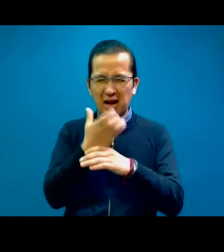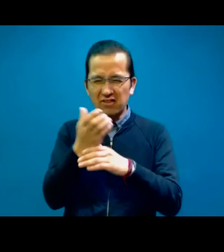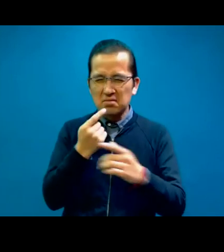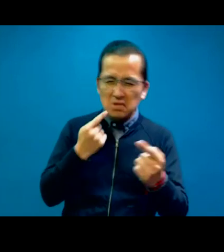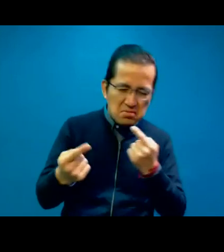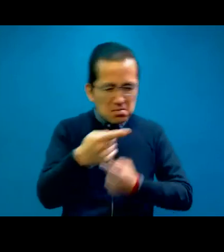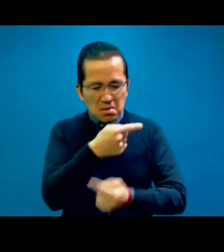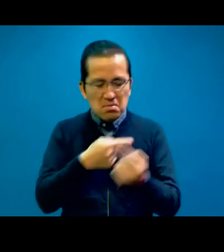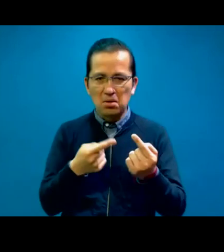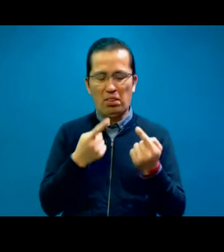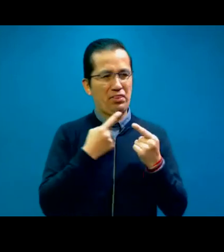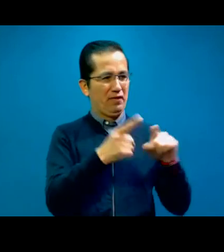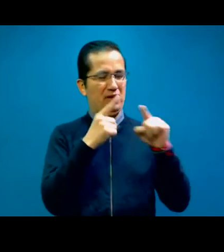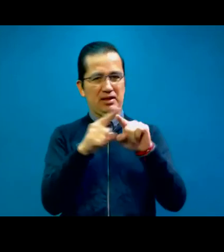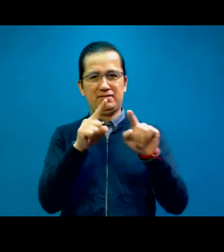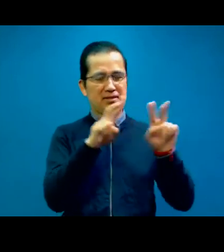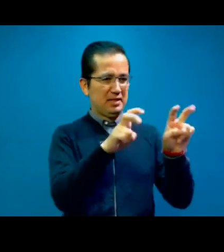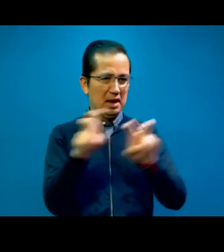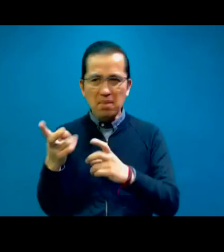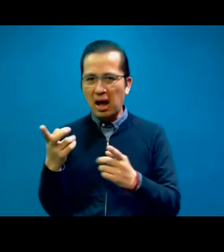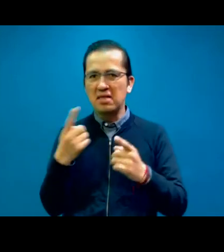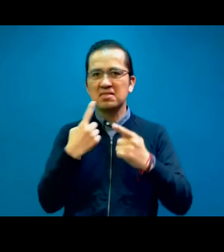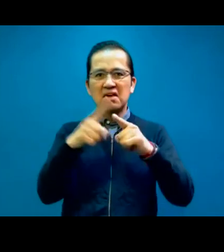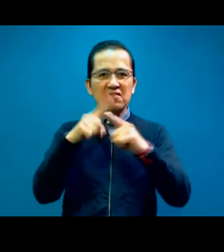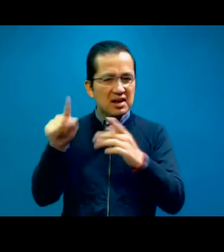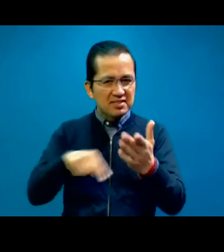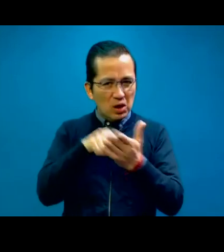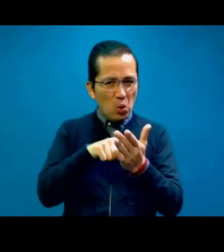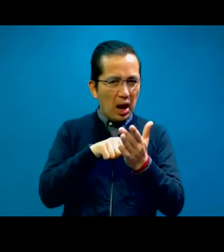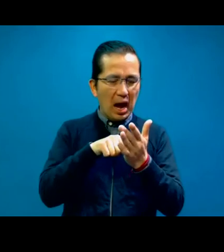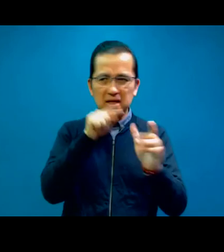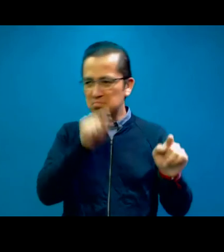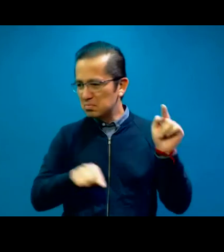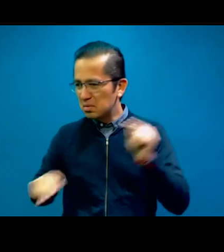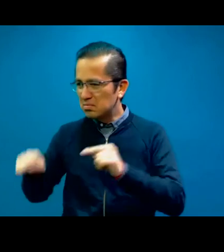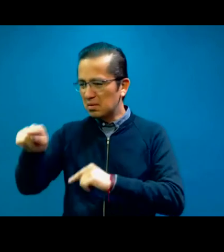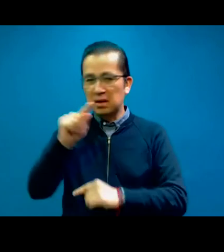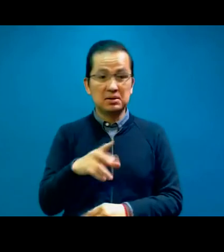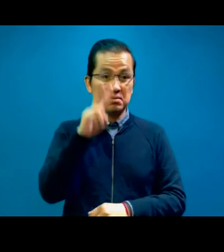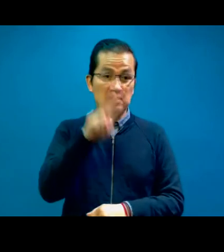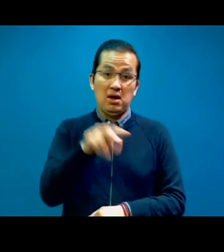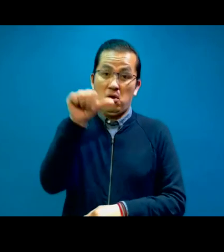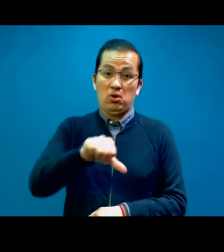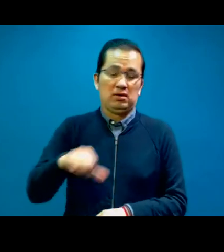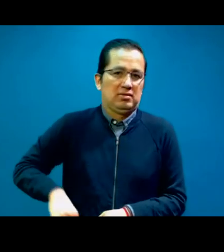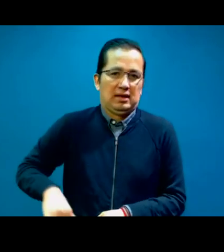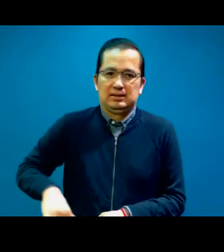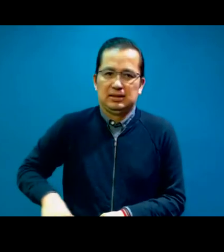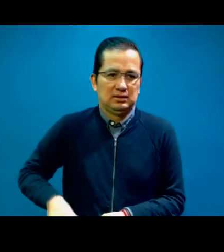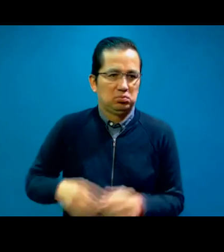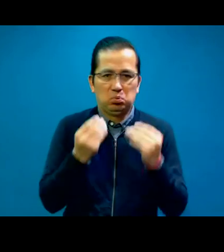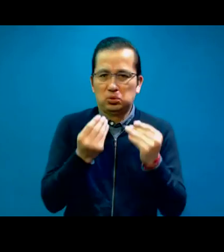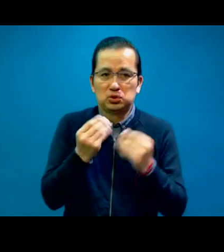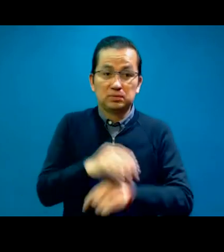todo tipo de temas de todas las geografías. Estuvo muy, muy interesante. Lamentablemente, pues, no